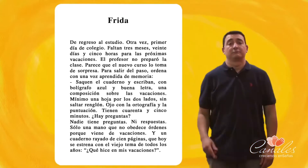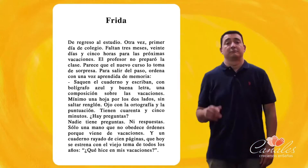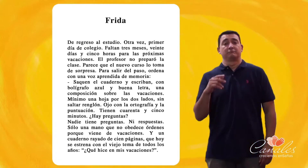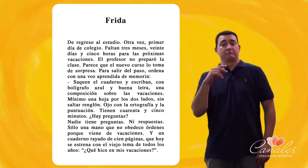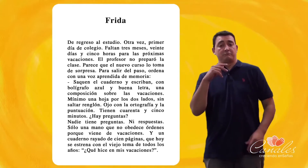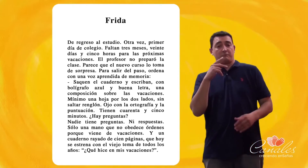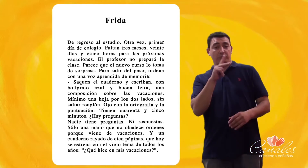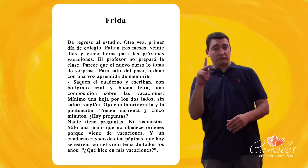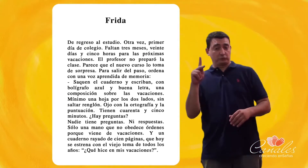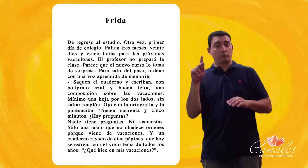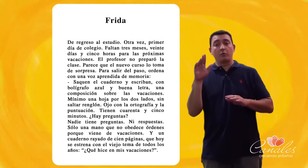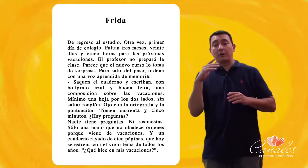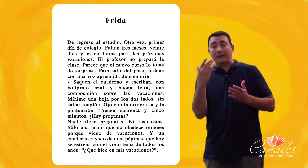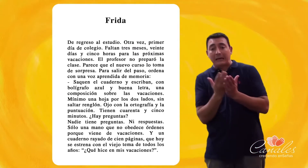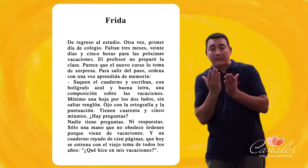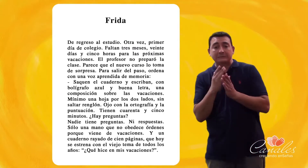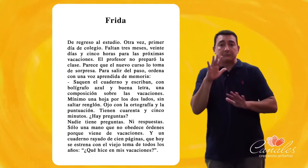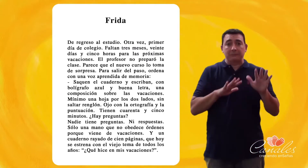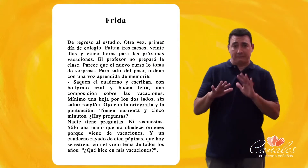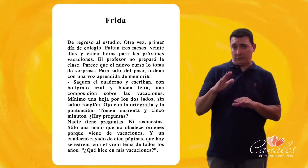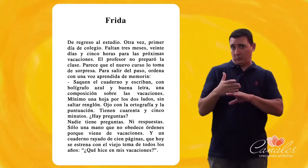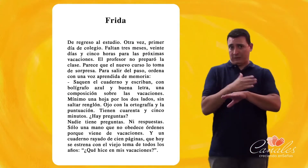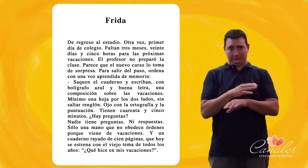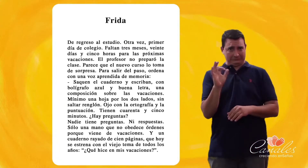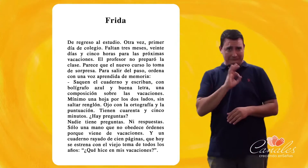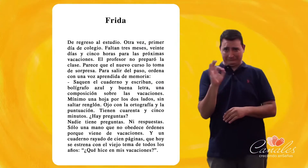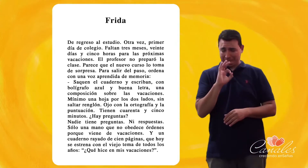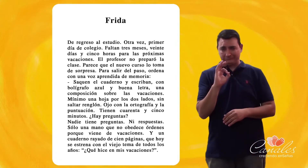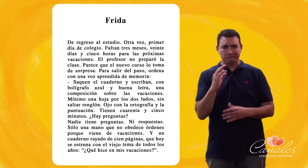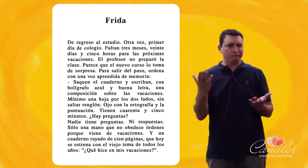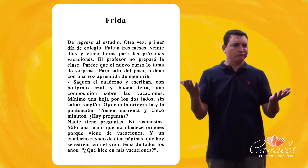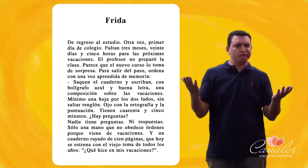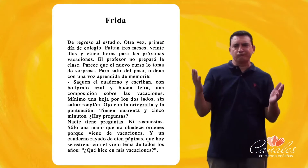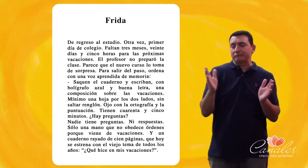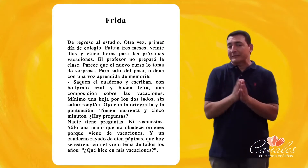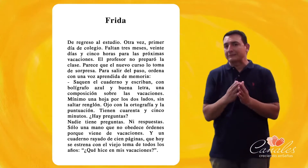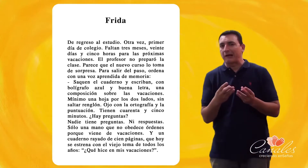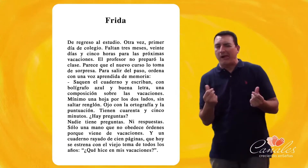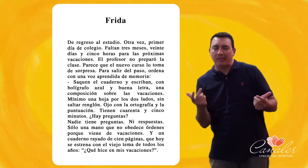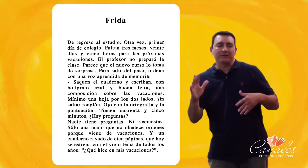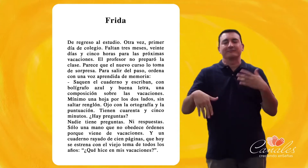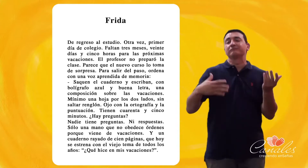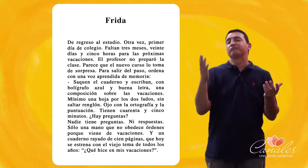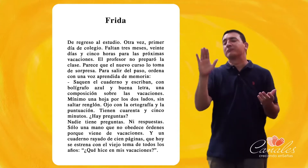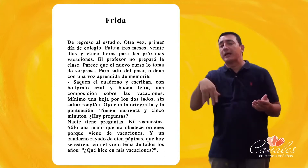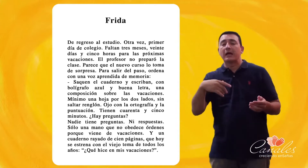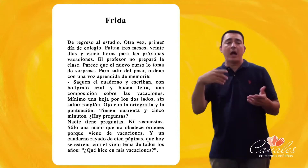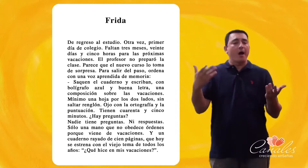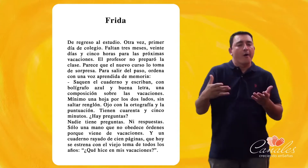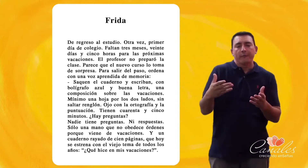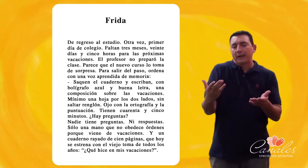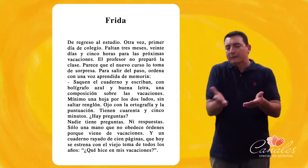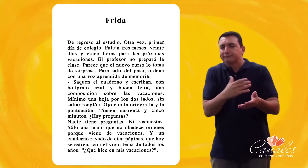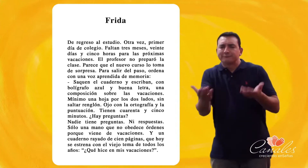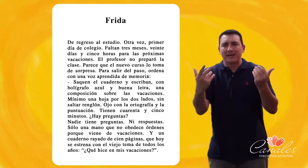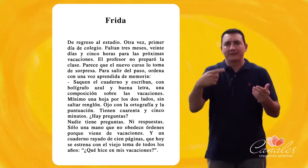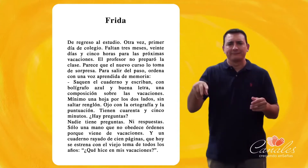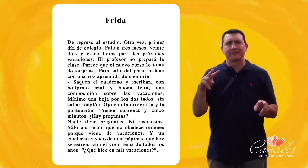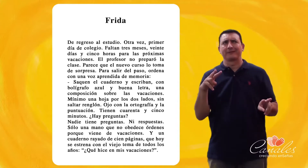El profesor no preparó la clase Parece que el nuevo curso lo toma de sorpresa Para salir del paso Ordena